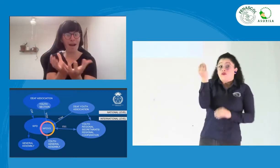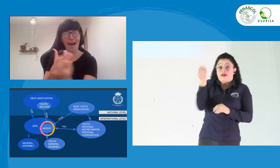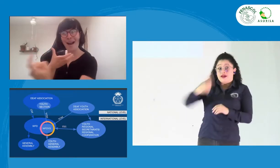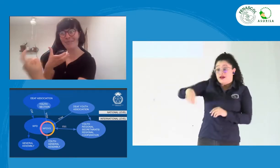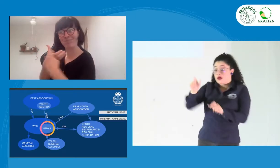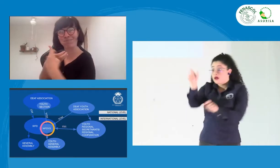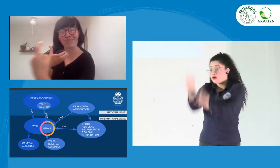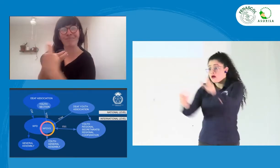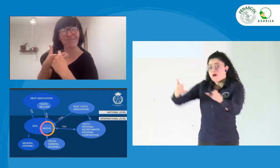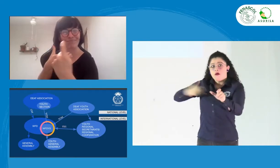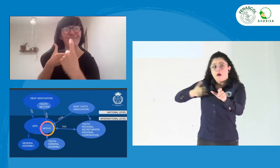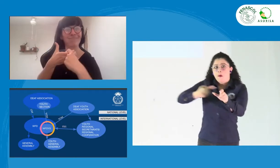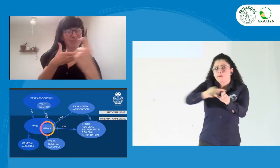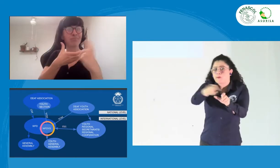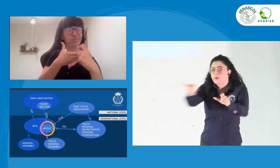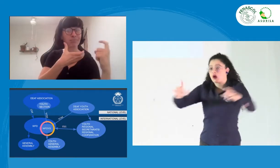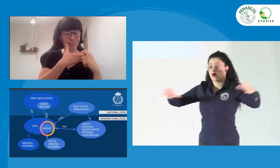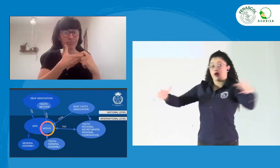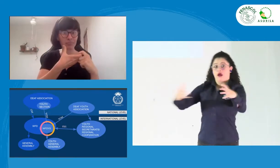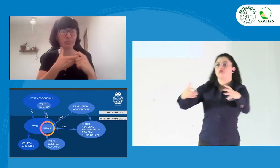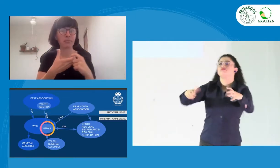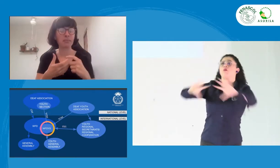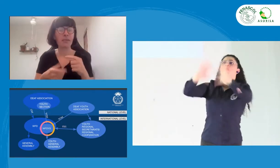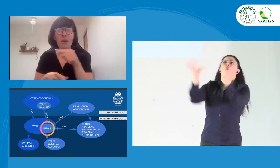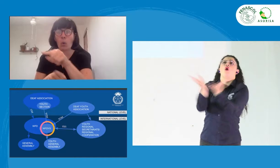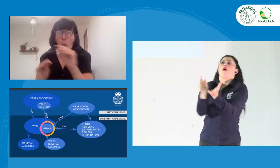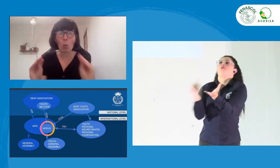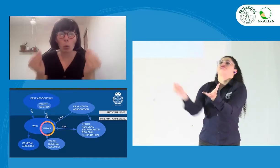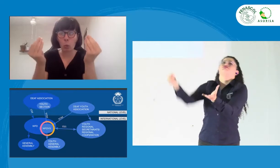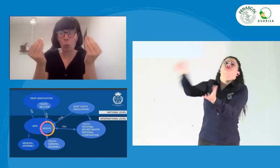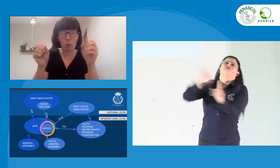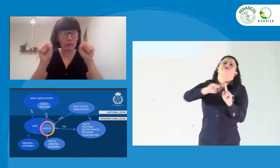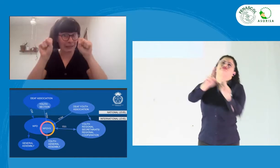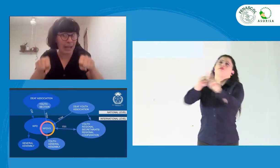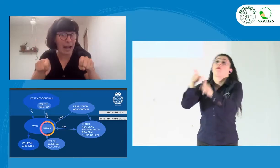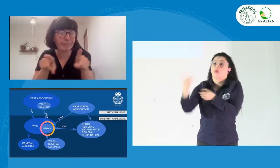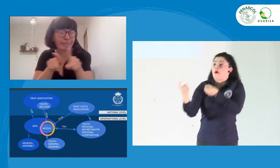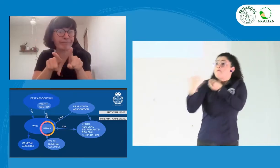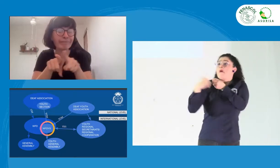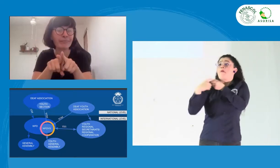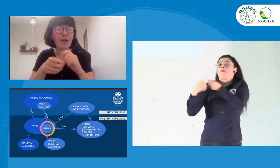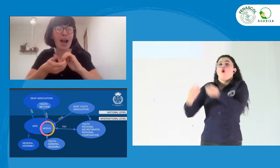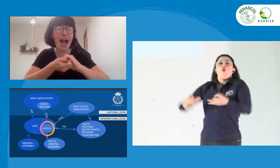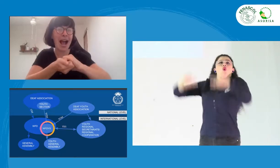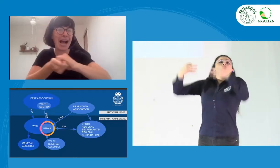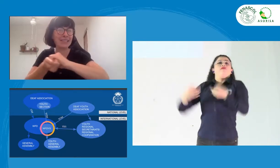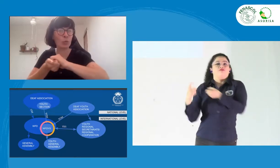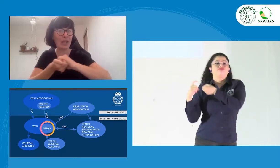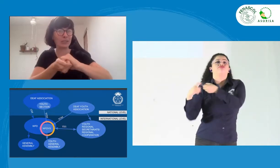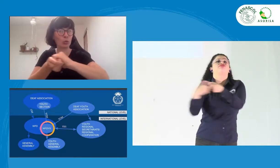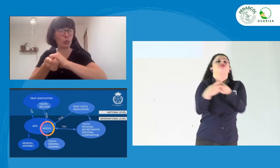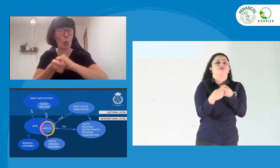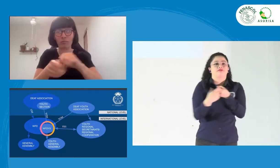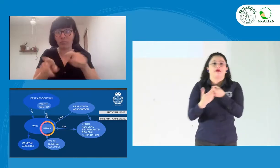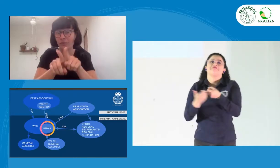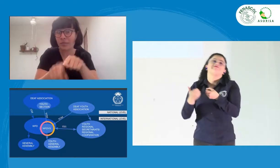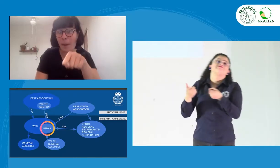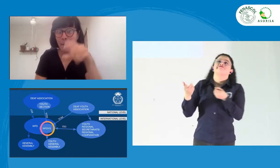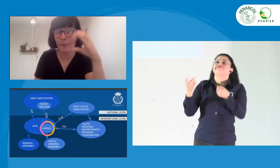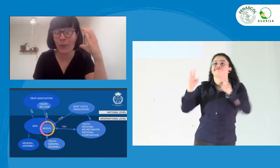Y, obviamente, estamos compuestos de las diferentes asociaciones de jóvenes sordos alrededor del mundo